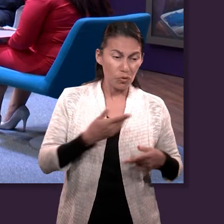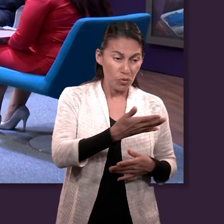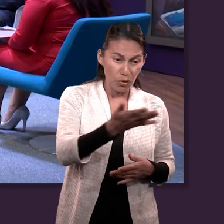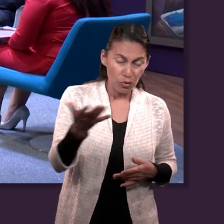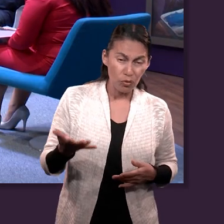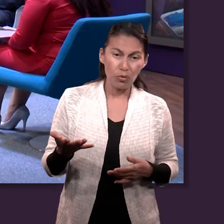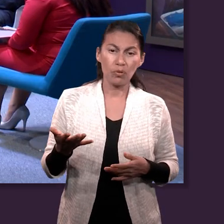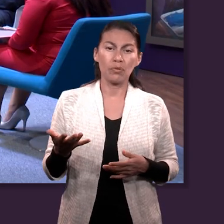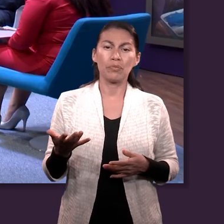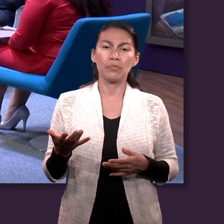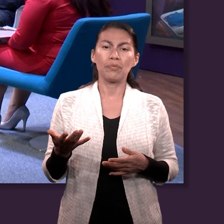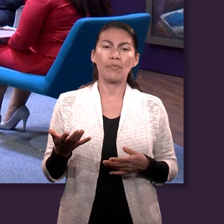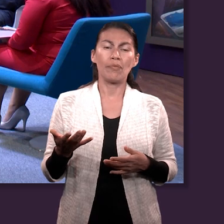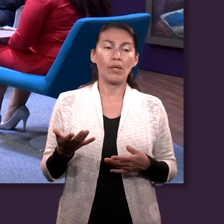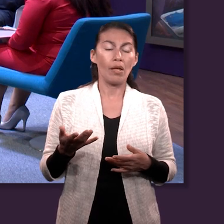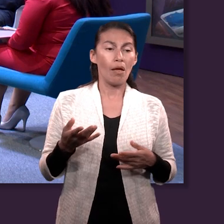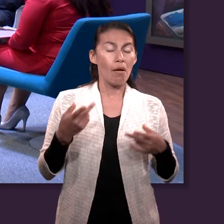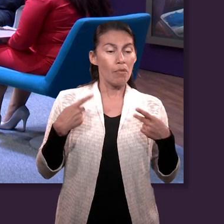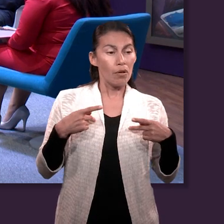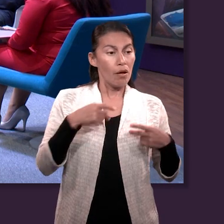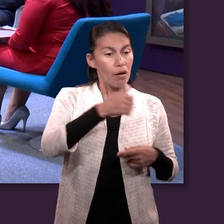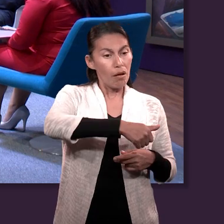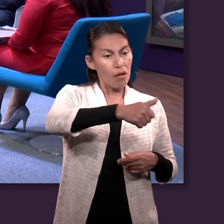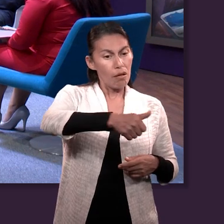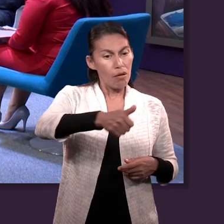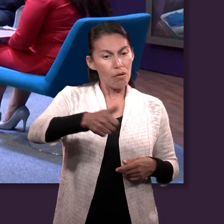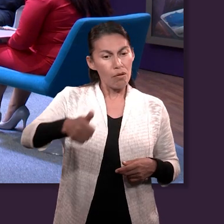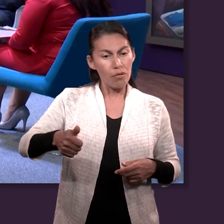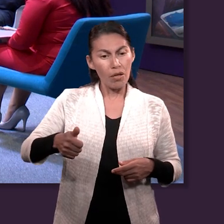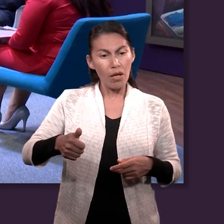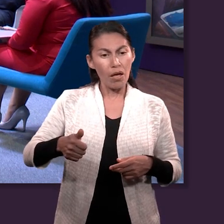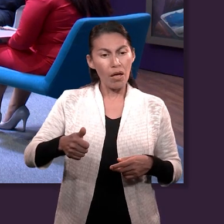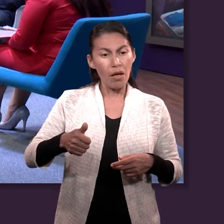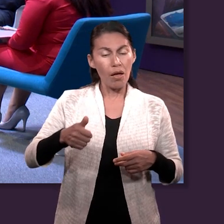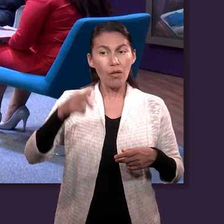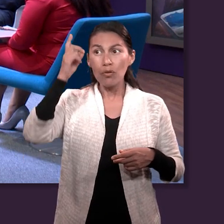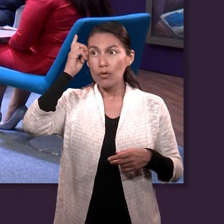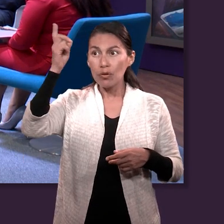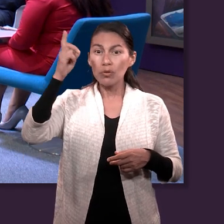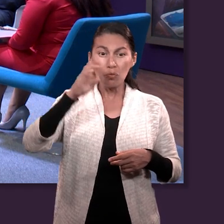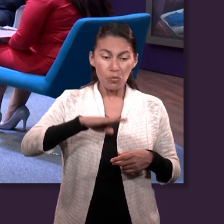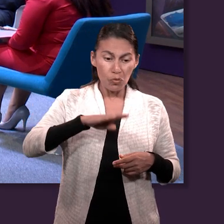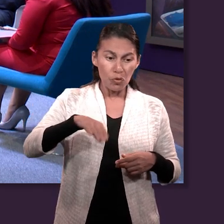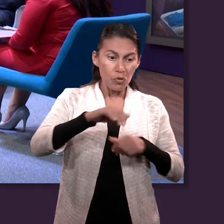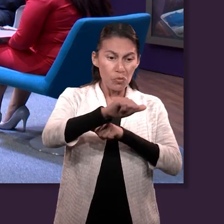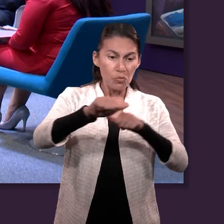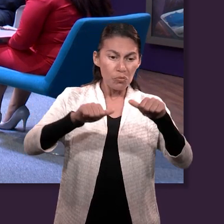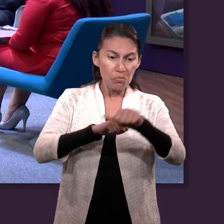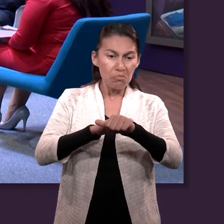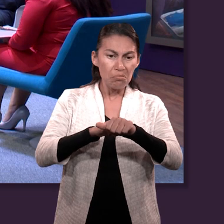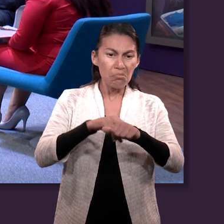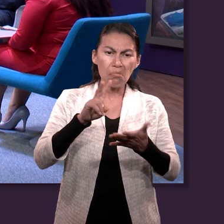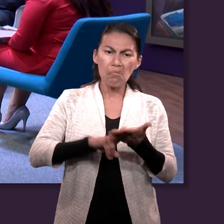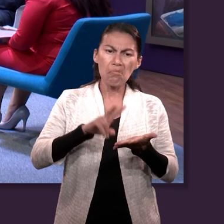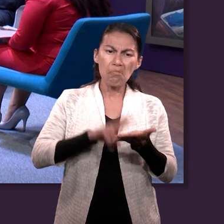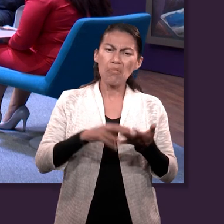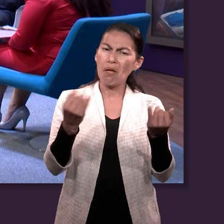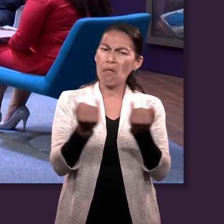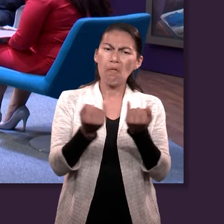las personas como un alma por la que Dios murió. Entonces igual de valiosos que nosotros independientemente de los